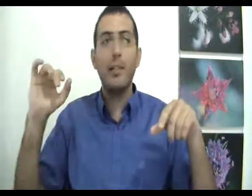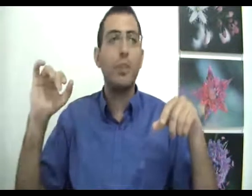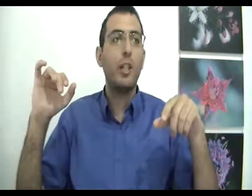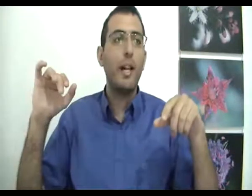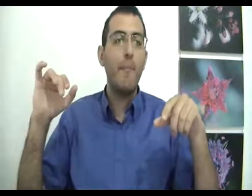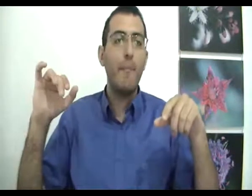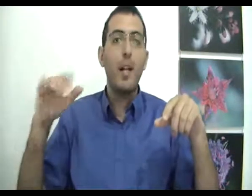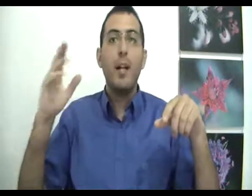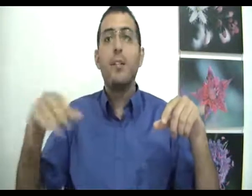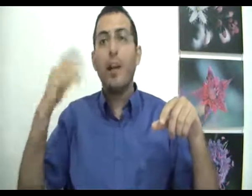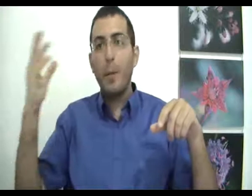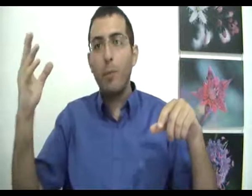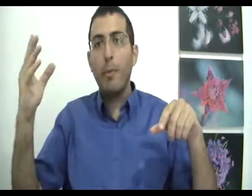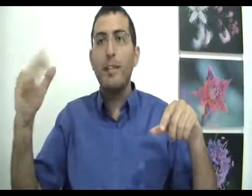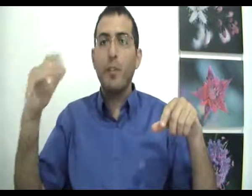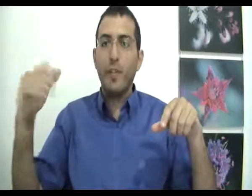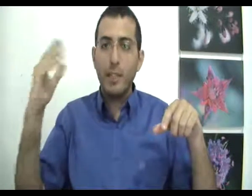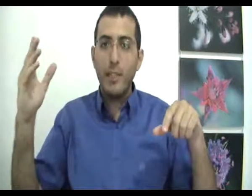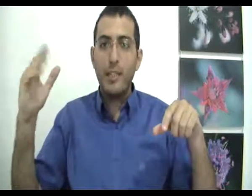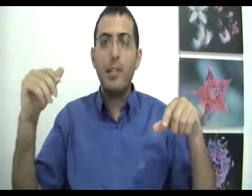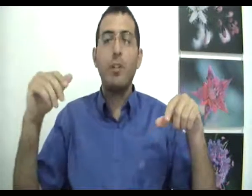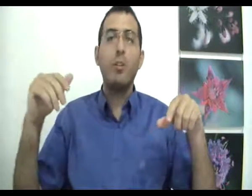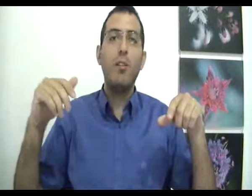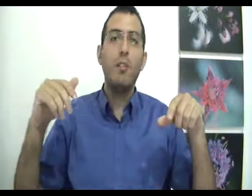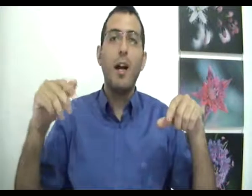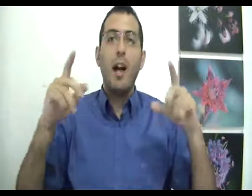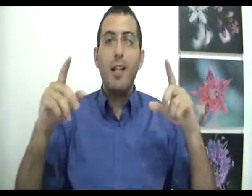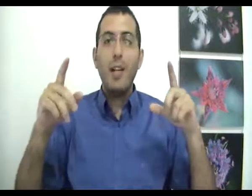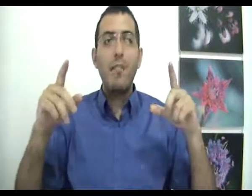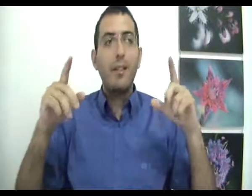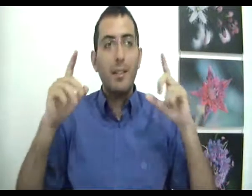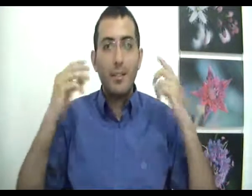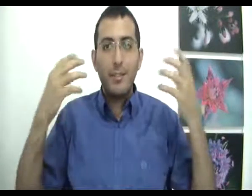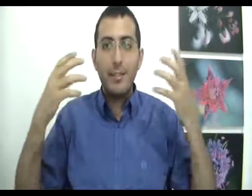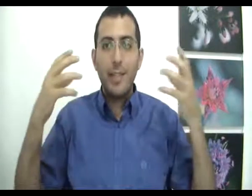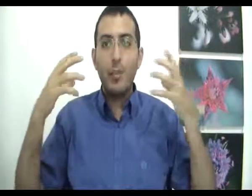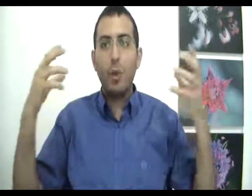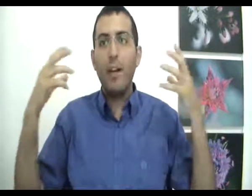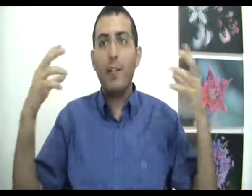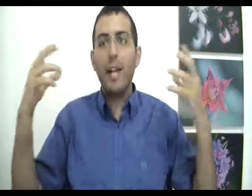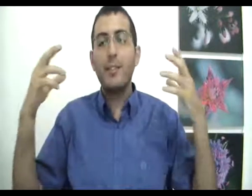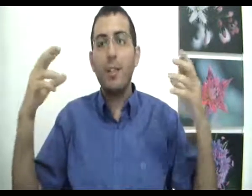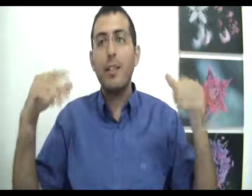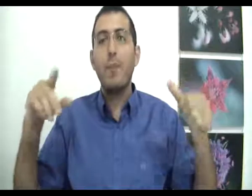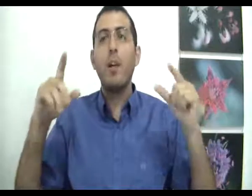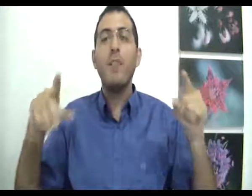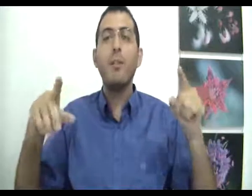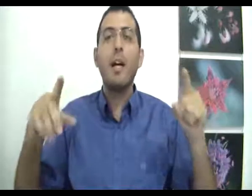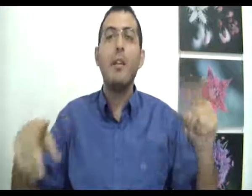אדמות שקיים, תכפיל אותו בעין סוף כדי שזה יהיה קצת יותר טוב. עכשיו, את האותו החוויה הזאת אתה אמור לחוות אותה על